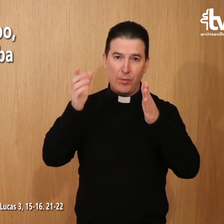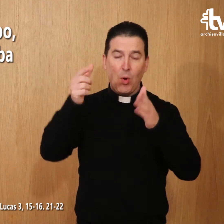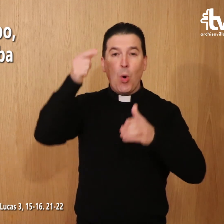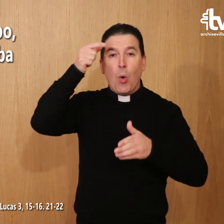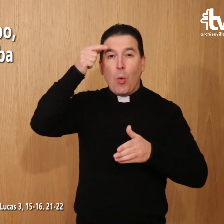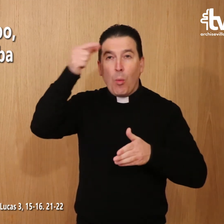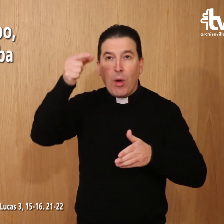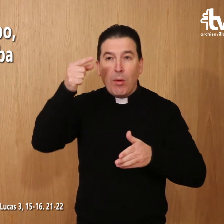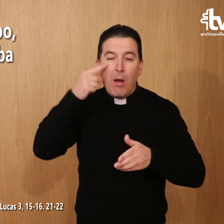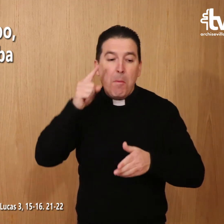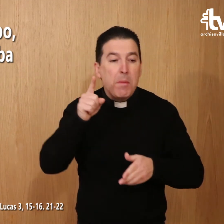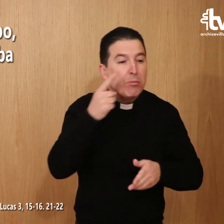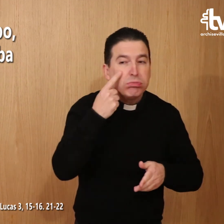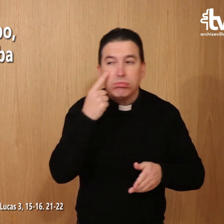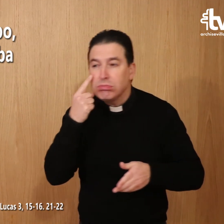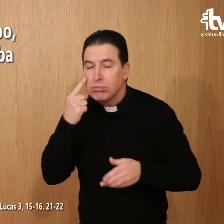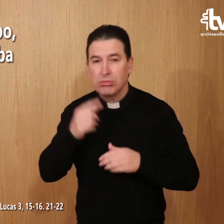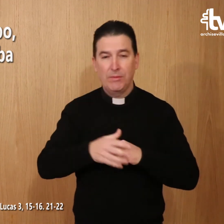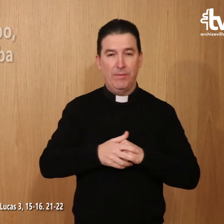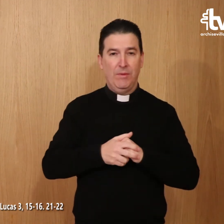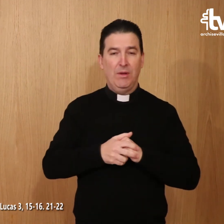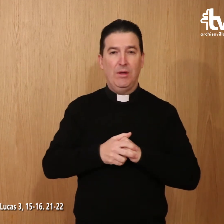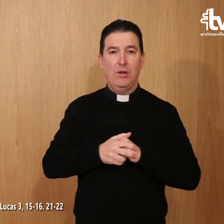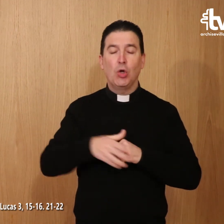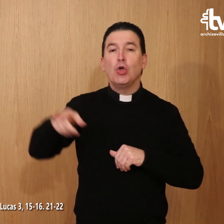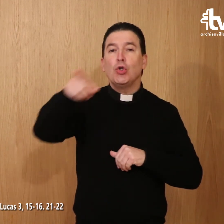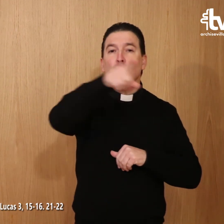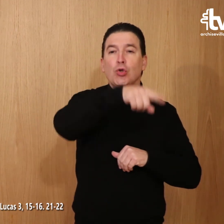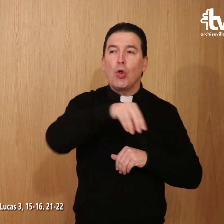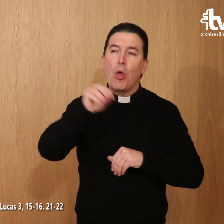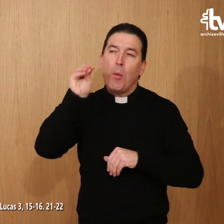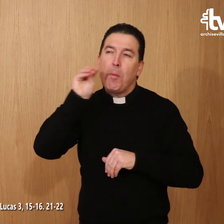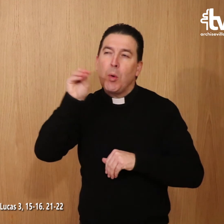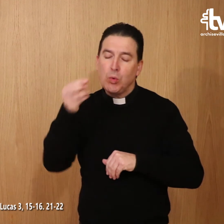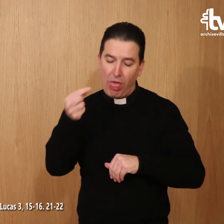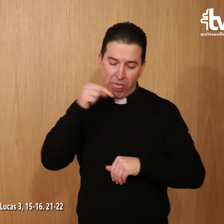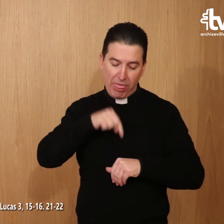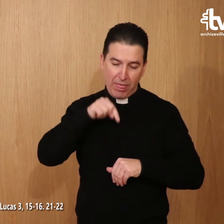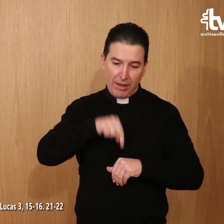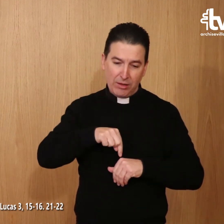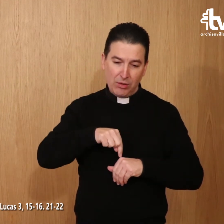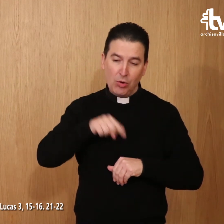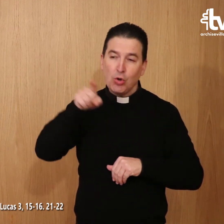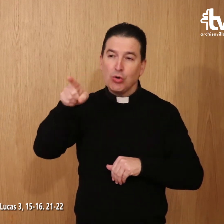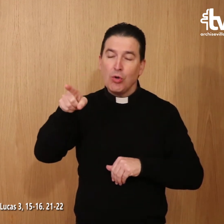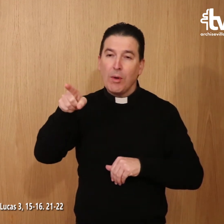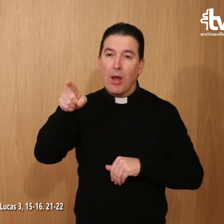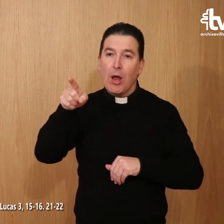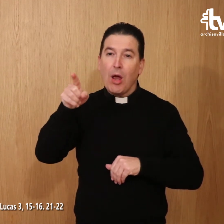el pueblo estaba expectante, y todos se preguntaban en su interior sobre